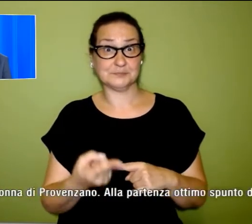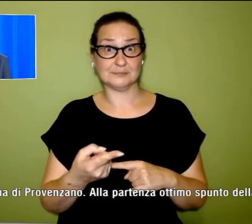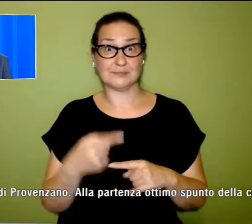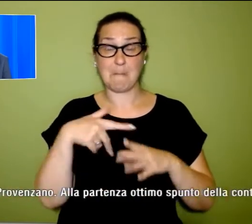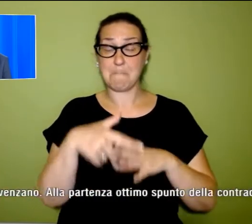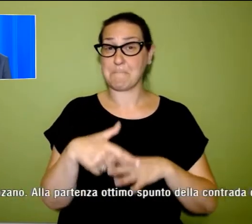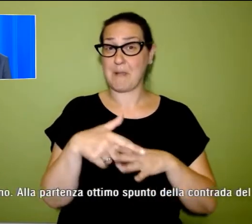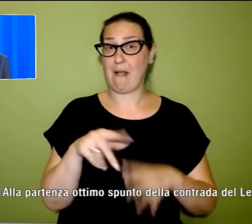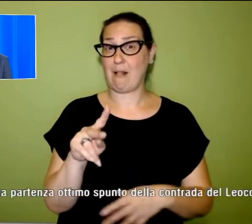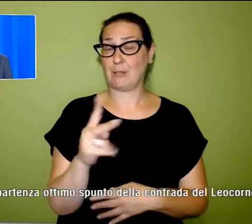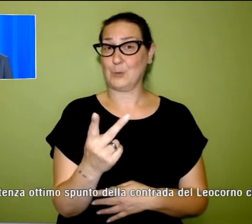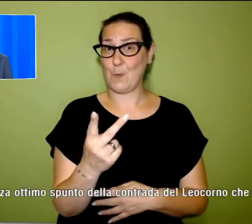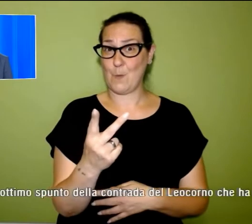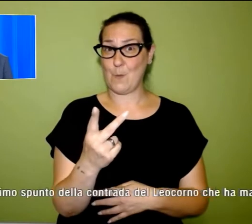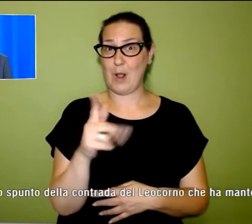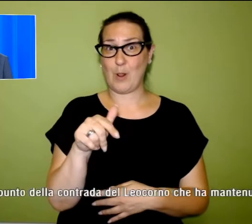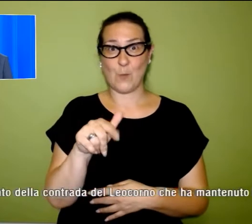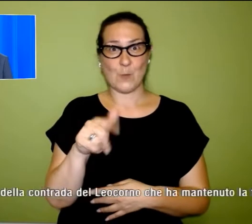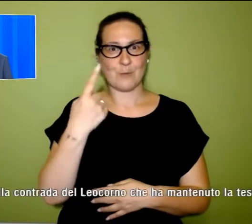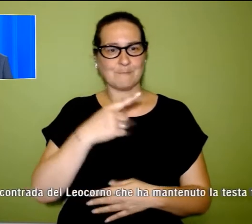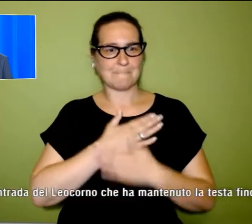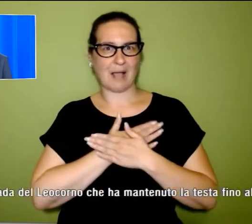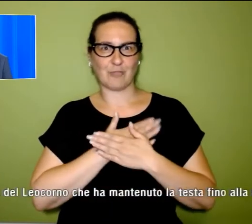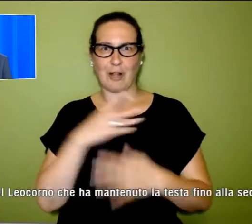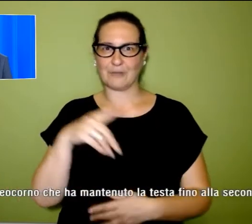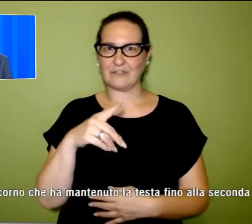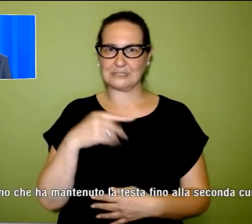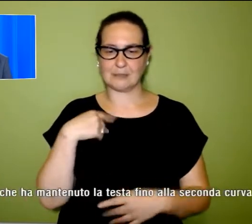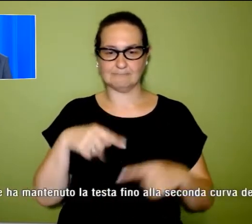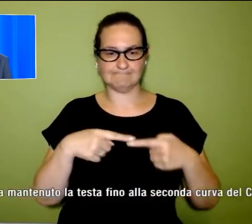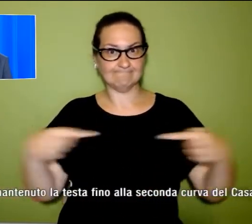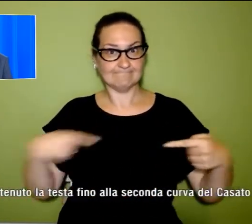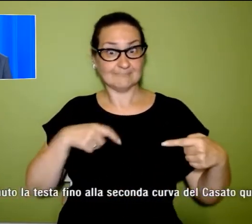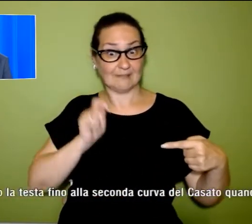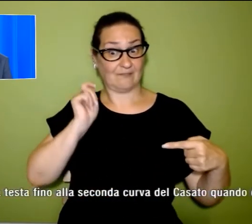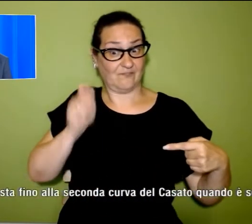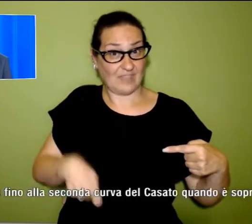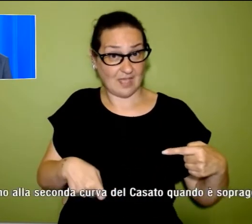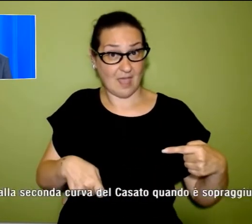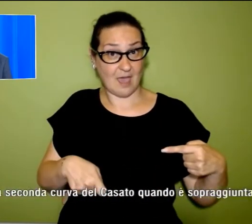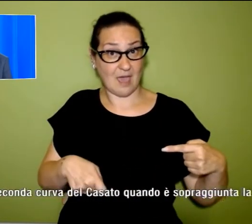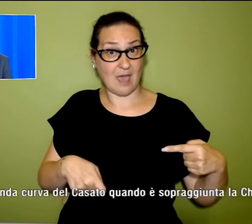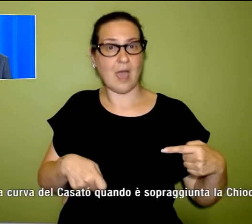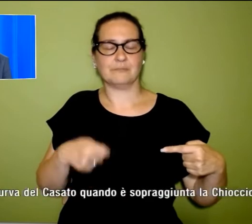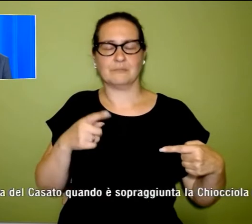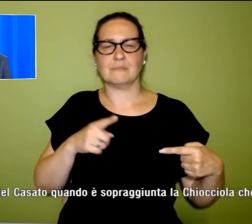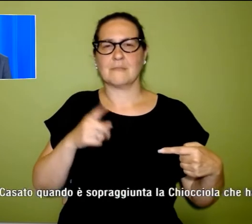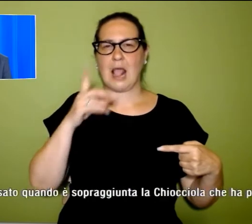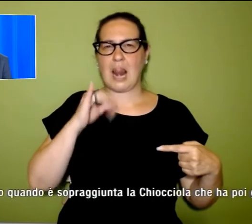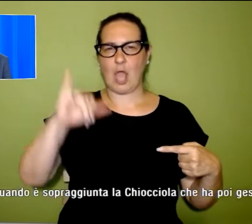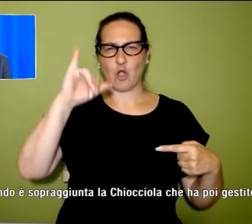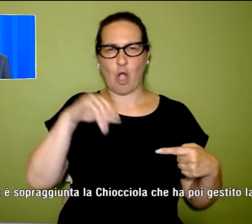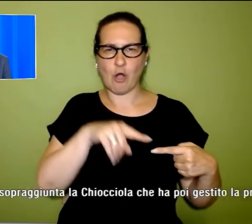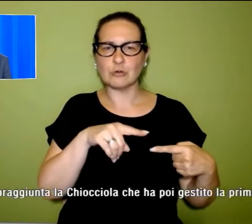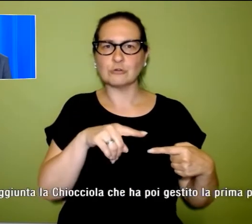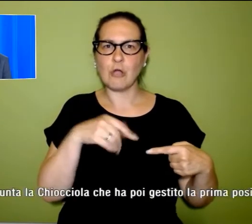alla Madonna di Provenzano. Alla partenza ottimo spunto della contrada del Leocorno che ha mantenuto la